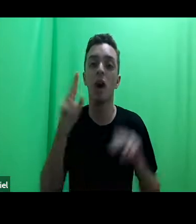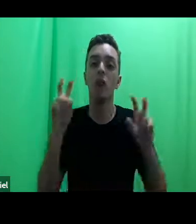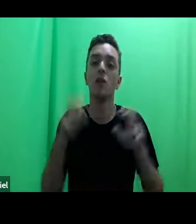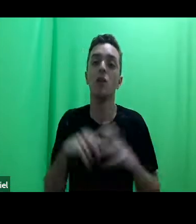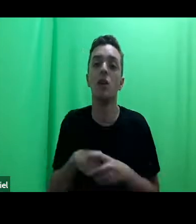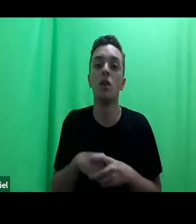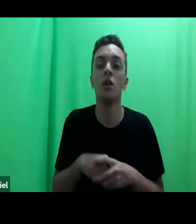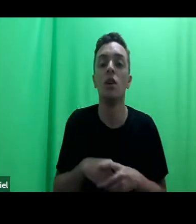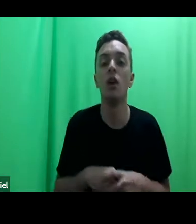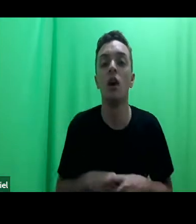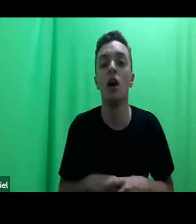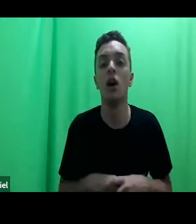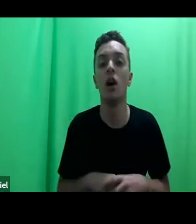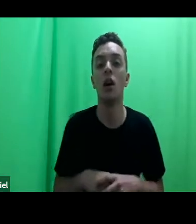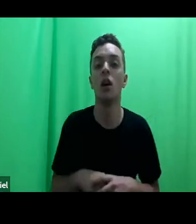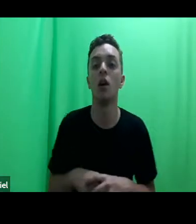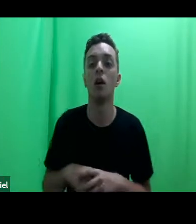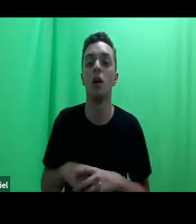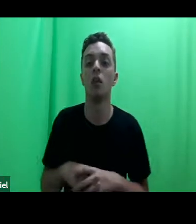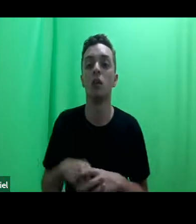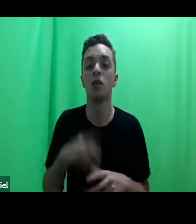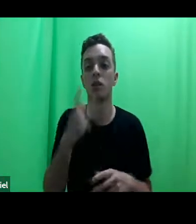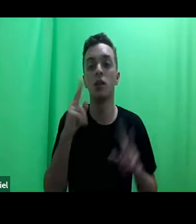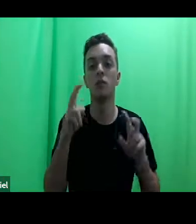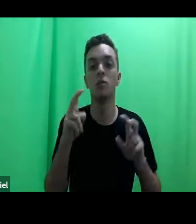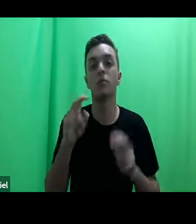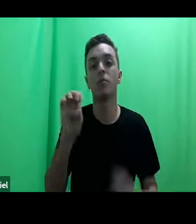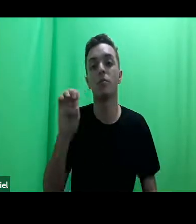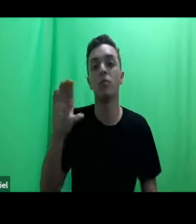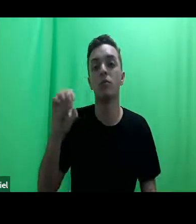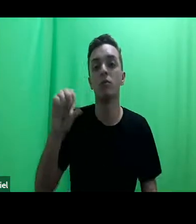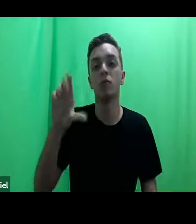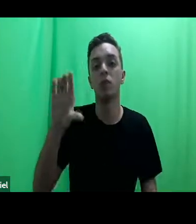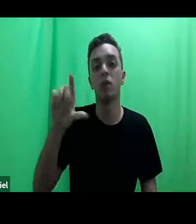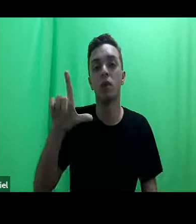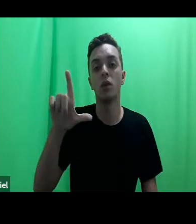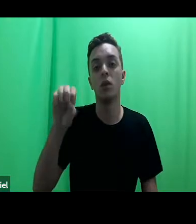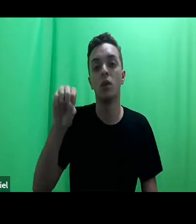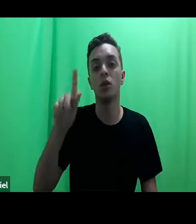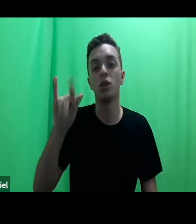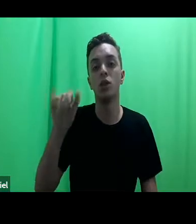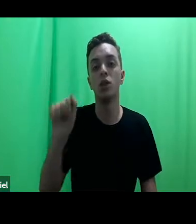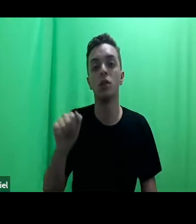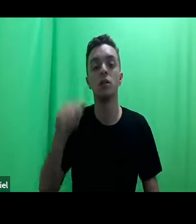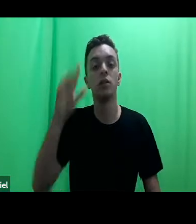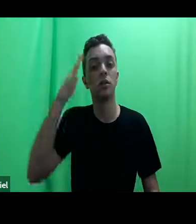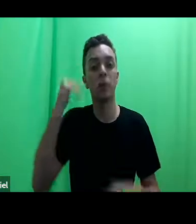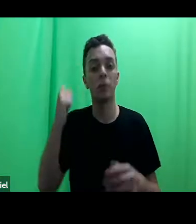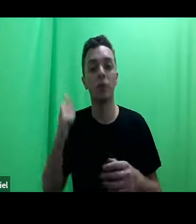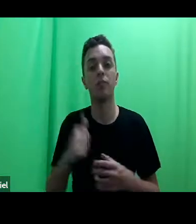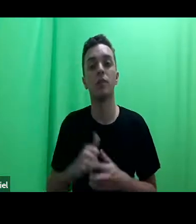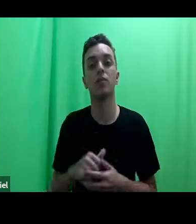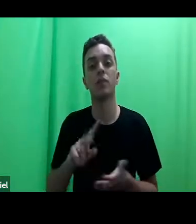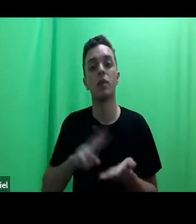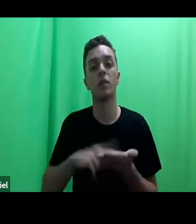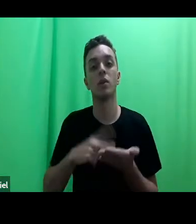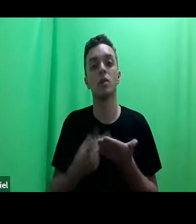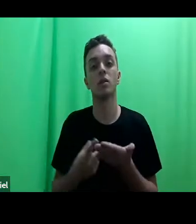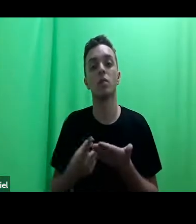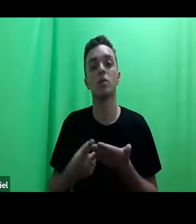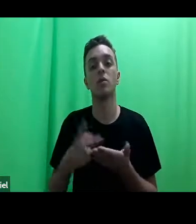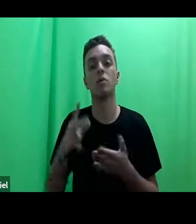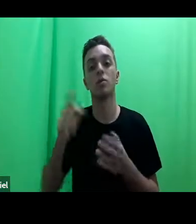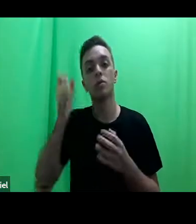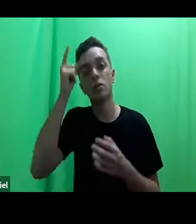Boaventura Santos chama de ecologia de saberes e a tradução intercultural. A